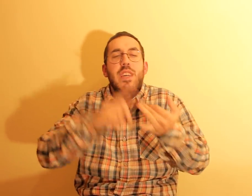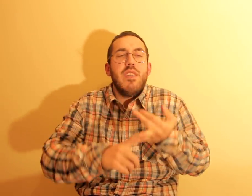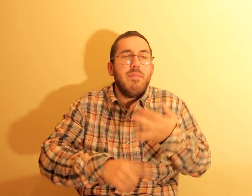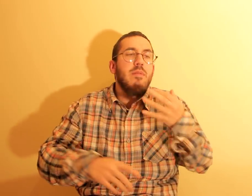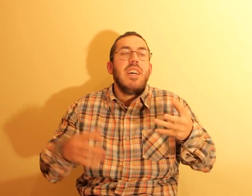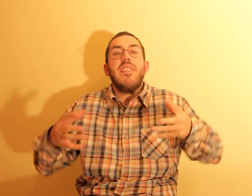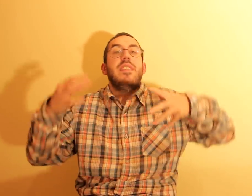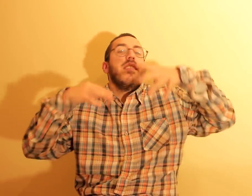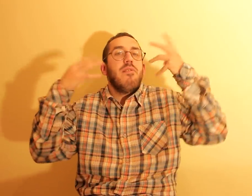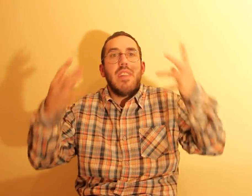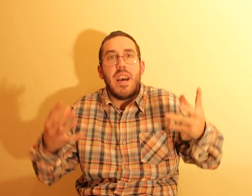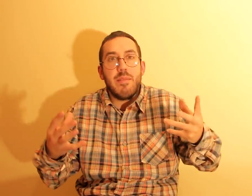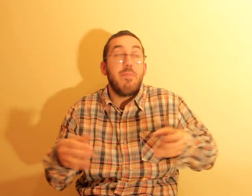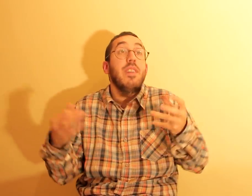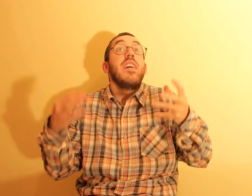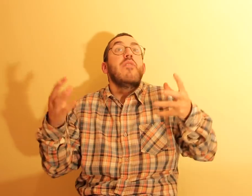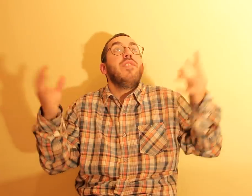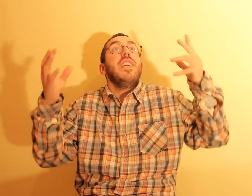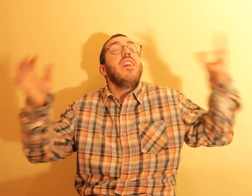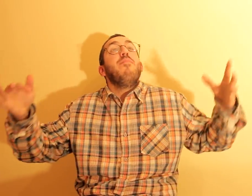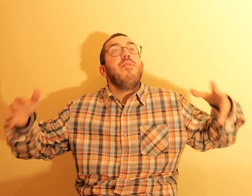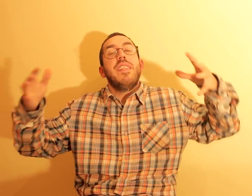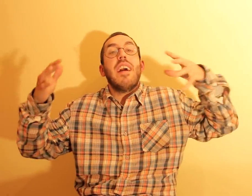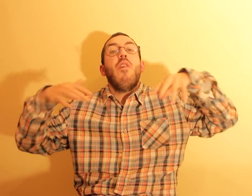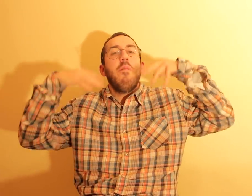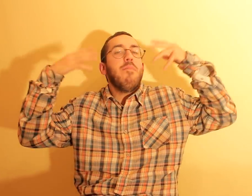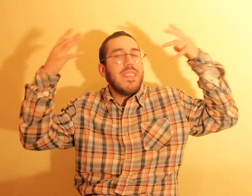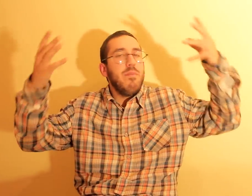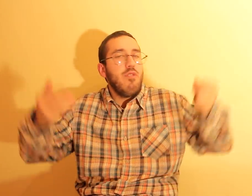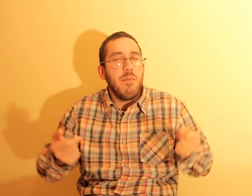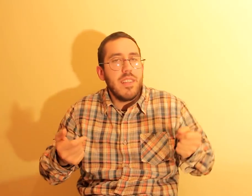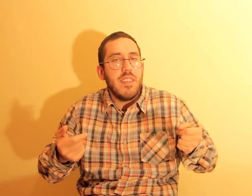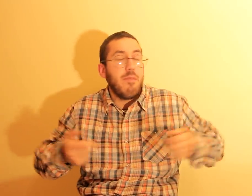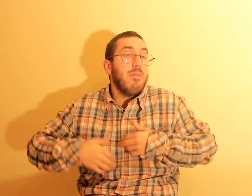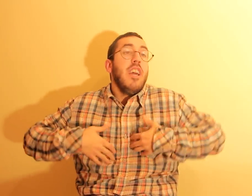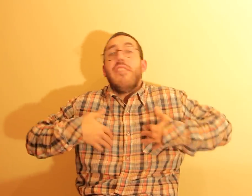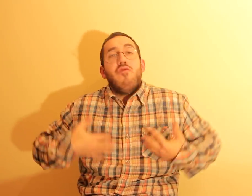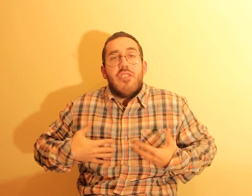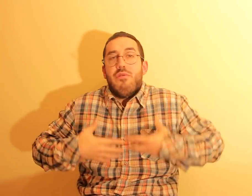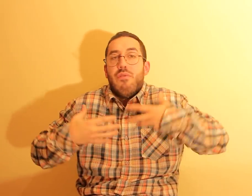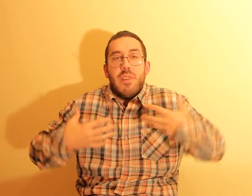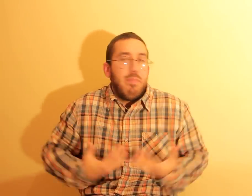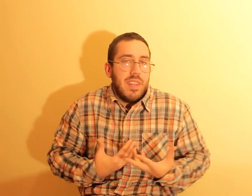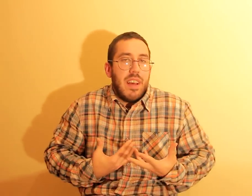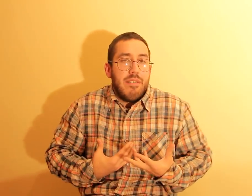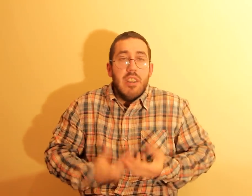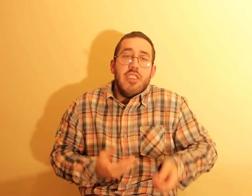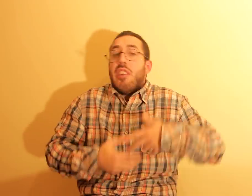bebam, tentem ser saudáveis, para conseguirem aproveitar, ao máximo, 2019. Por exemplo, eu já estou todo empenado, já